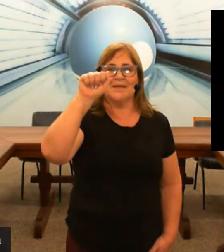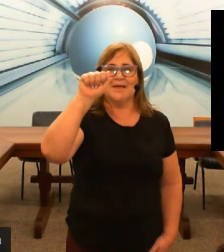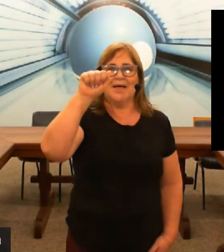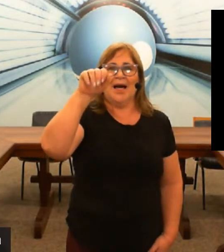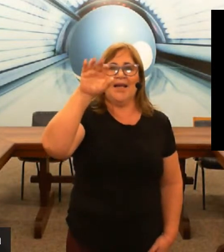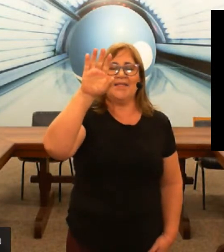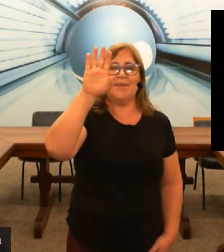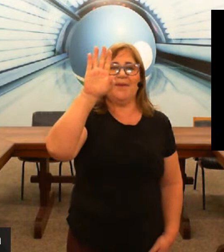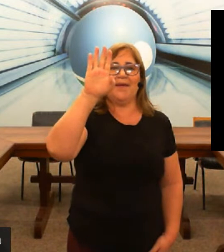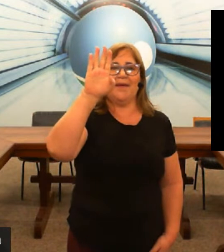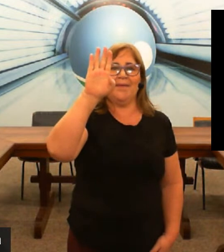a letra B